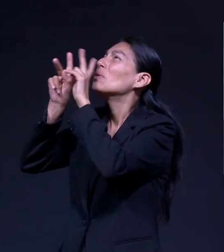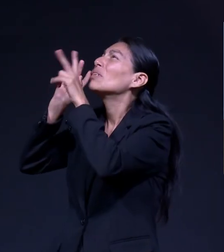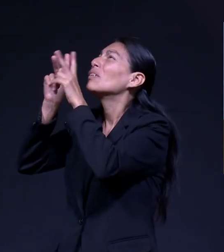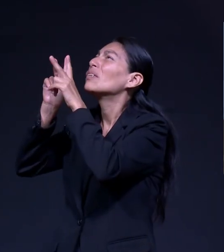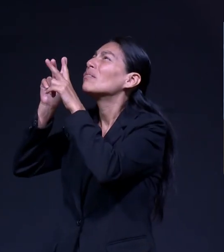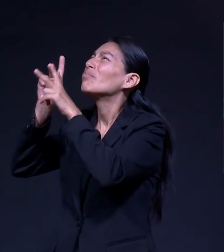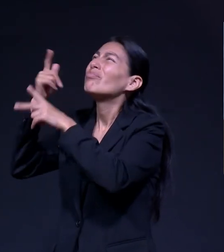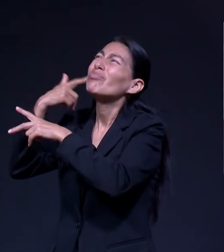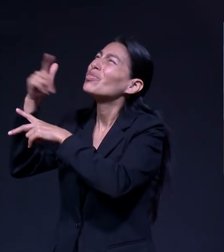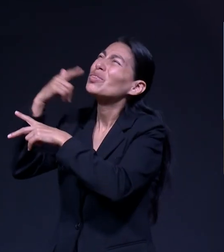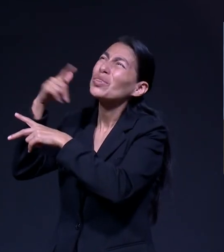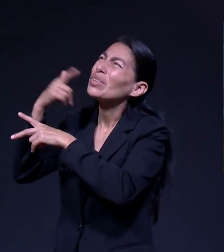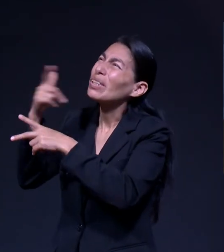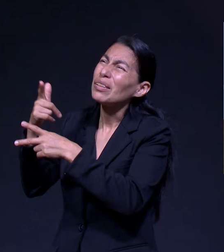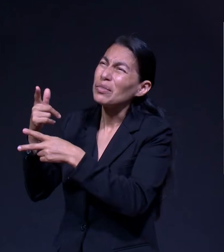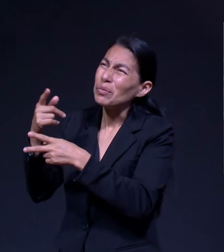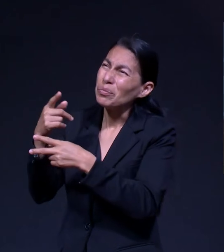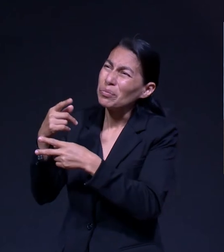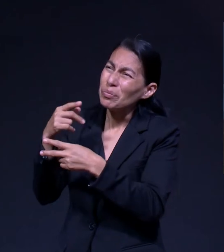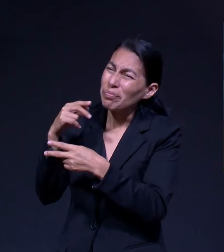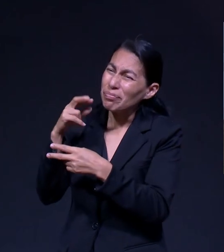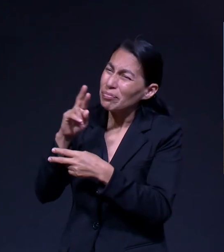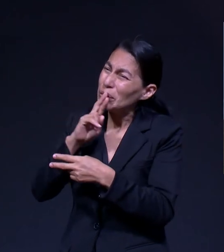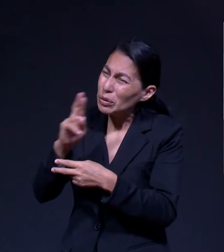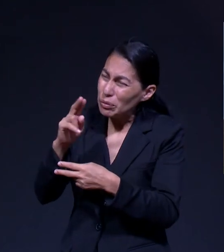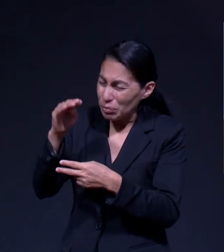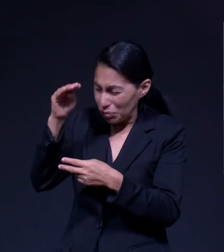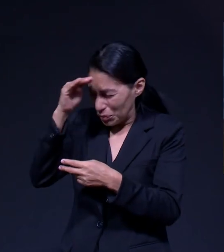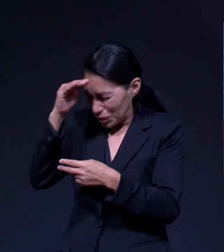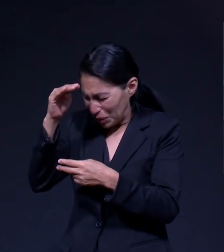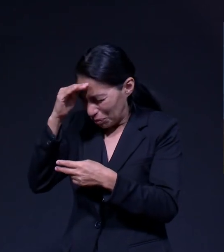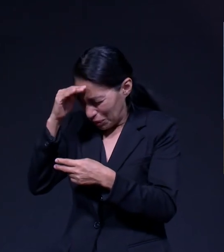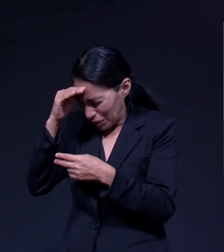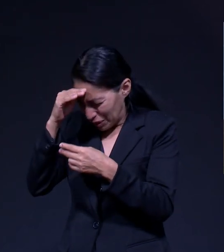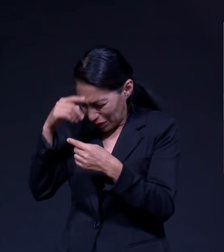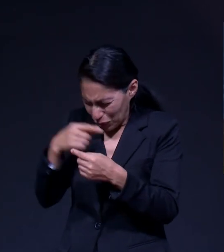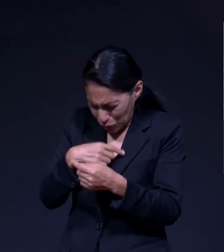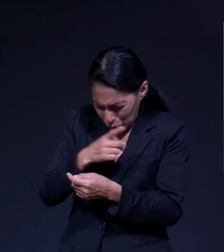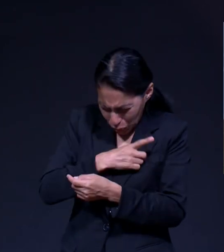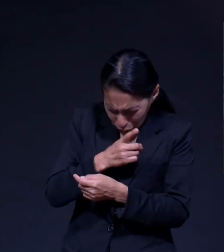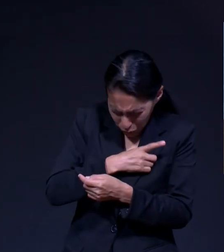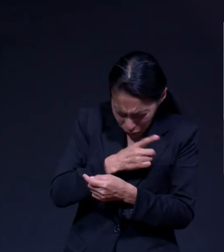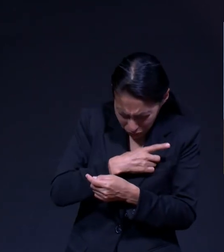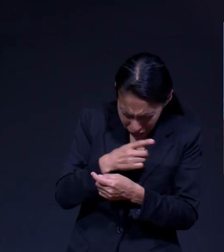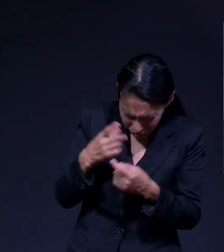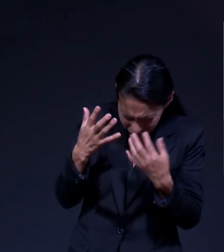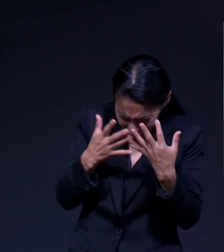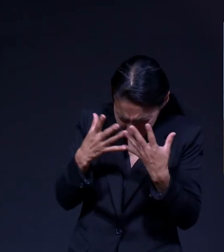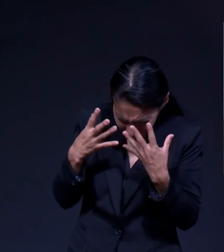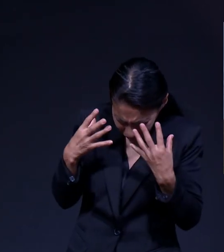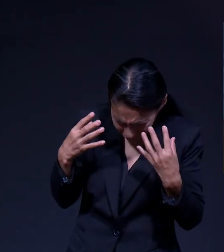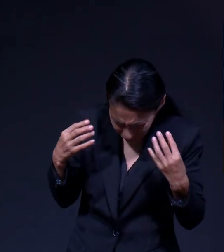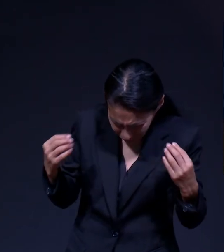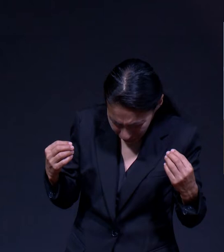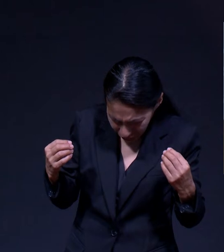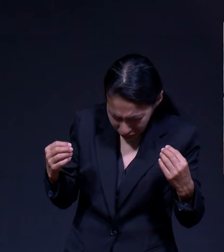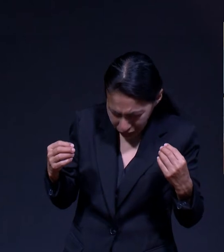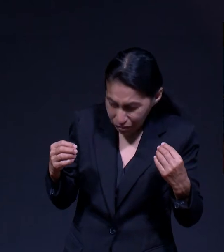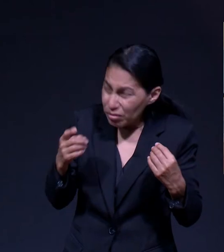Compartir Eso Contigo Quiero Resolver En mi Mente Lo que me Pasa Mi Confusión Mi Miedo No Quiero Compartírtela Porque